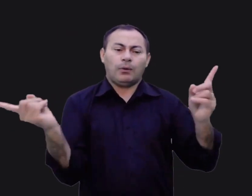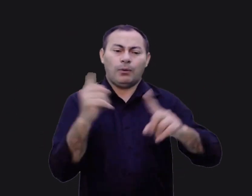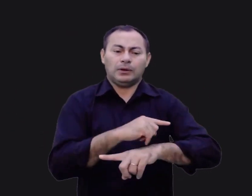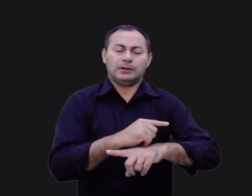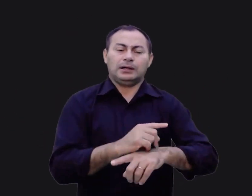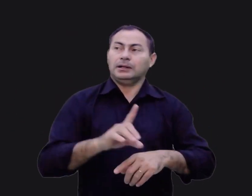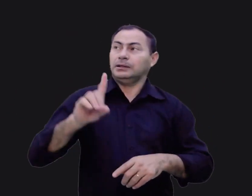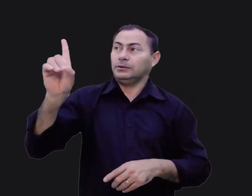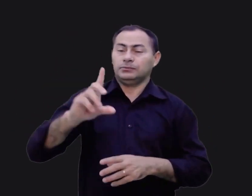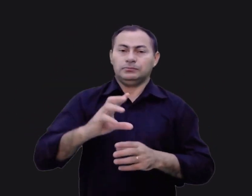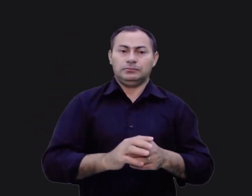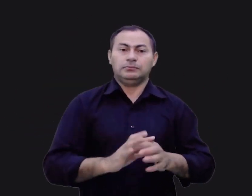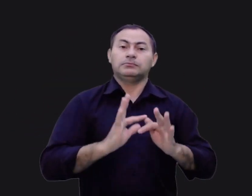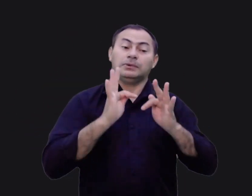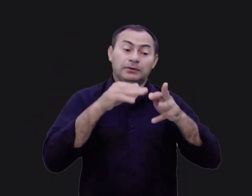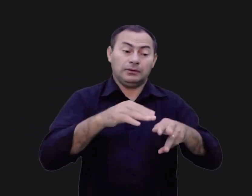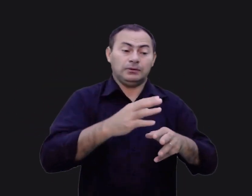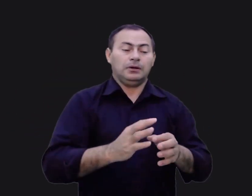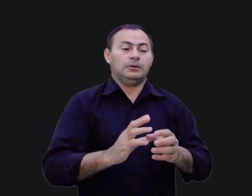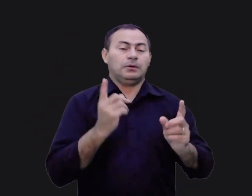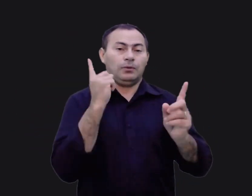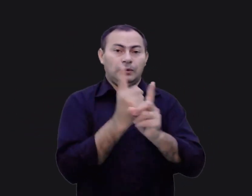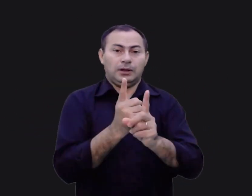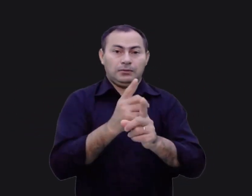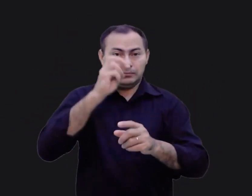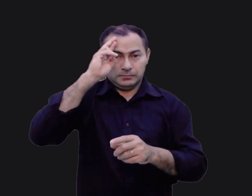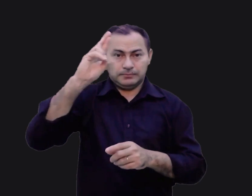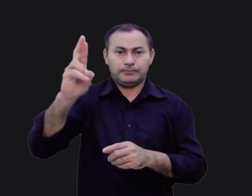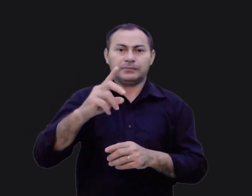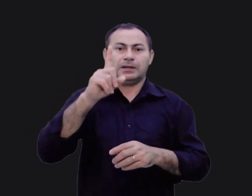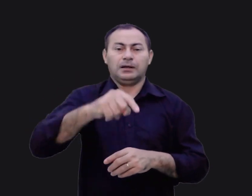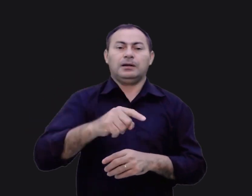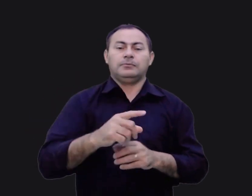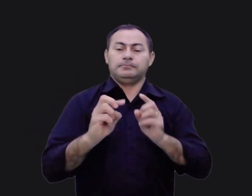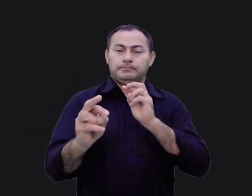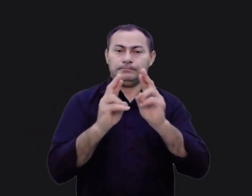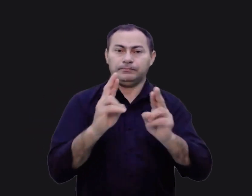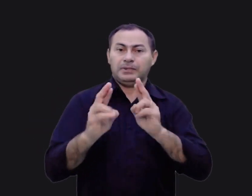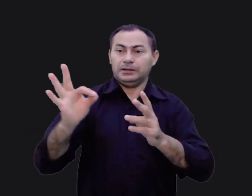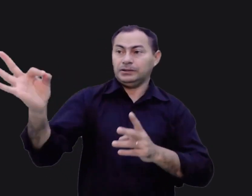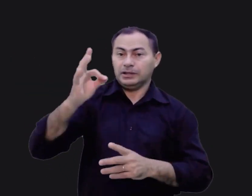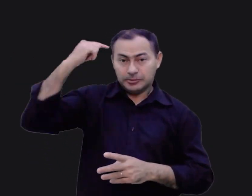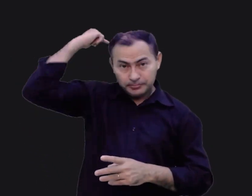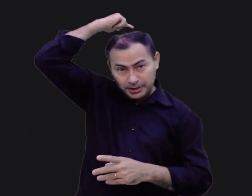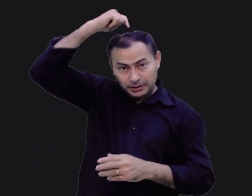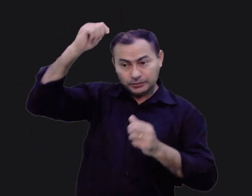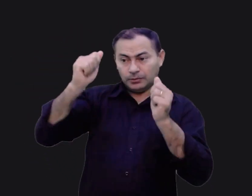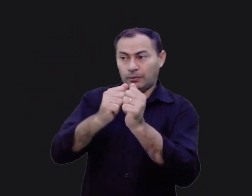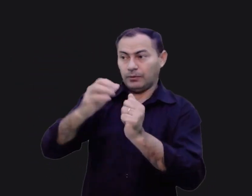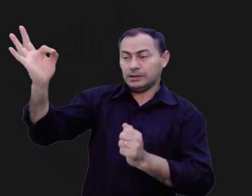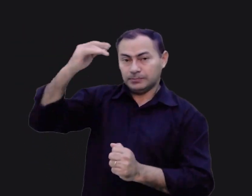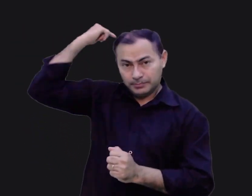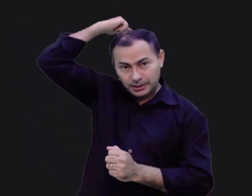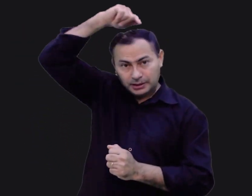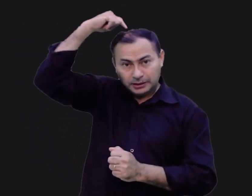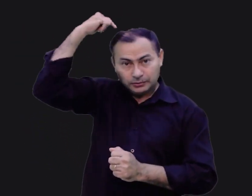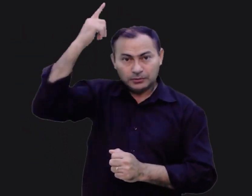natureza dele. Quando finalmente você se encontrar com o senhor, será uma relação de espírito com espírito. Você